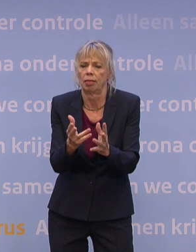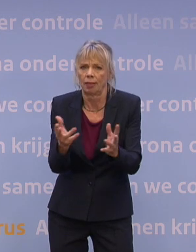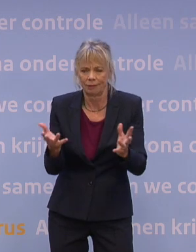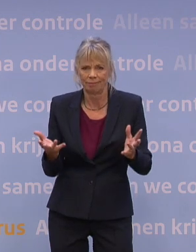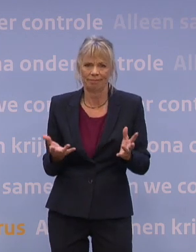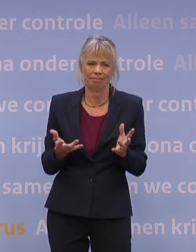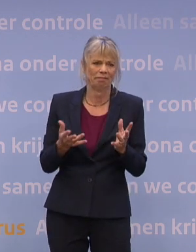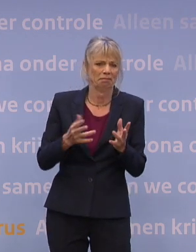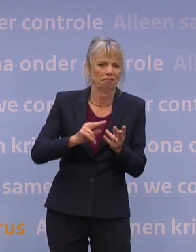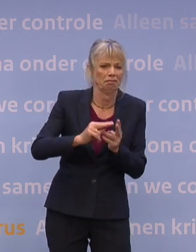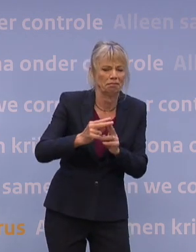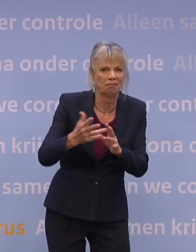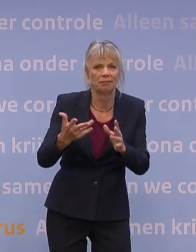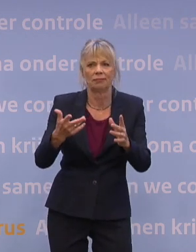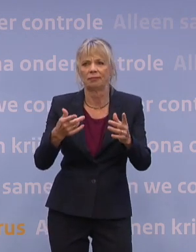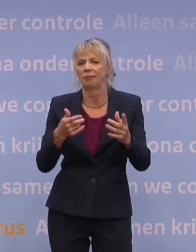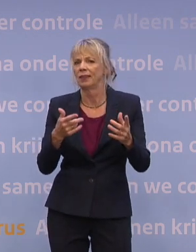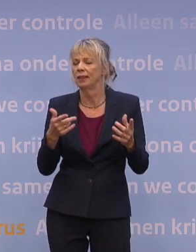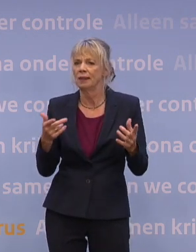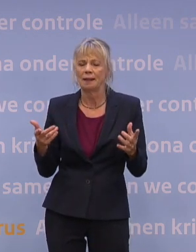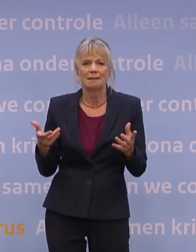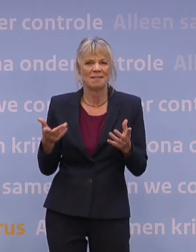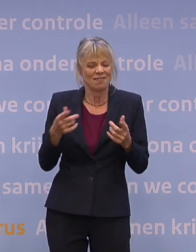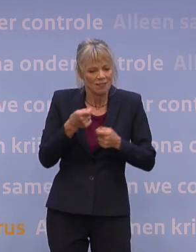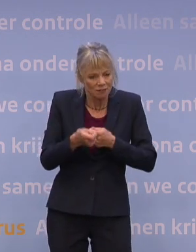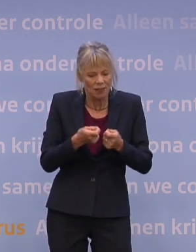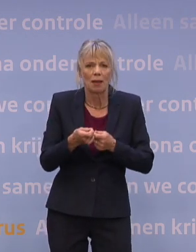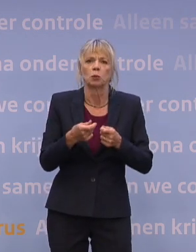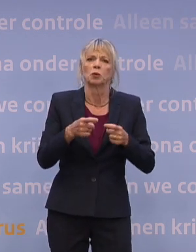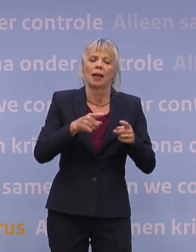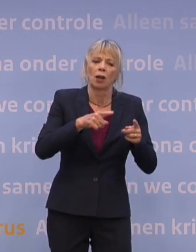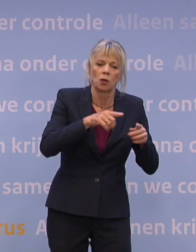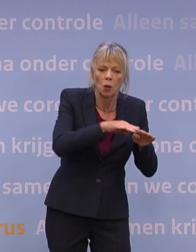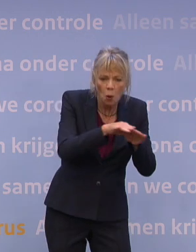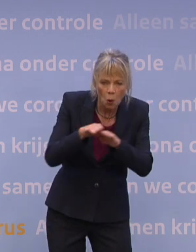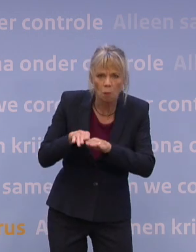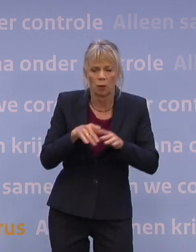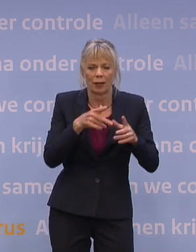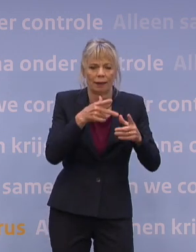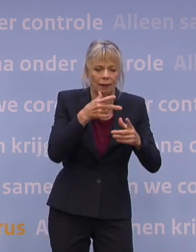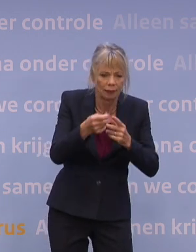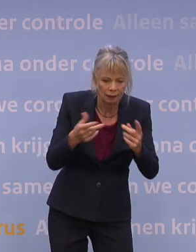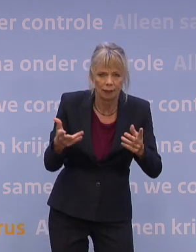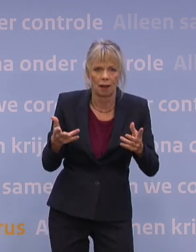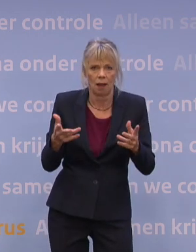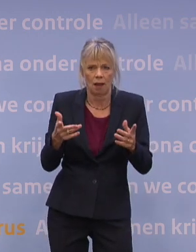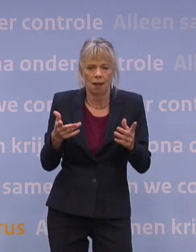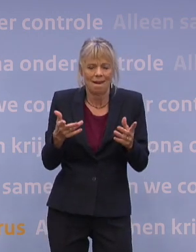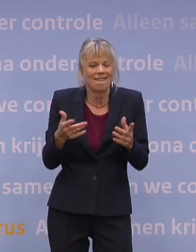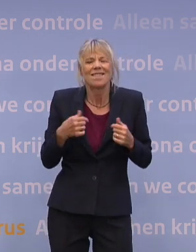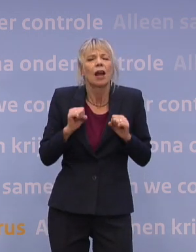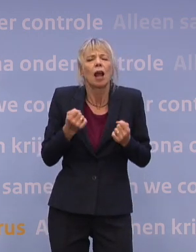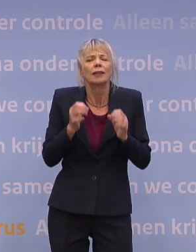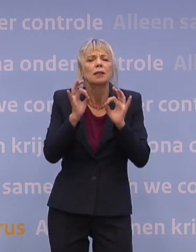transmissieremming, de oplopende vaccinatiegraad, de homogeniteit van de vaccinatiegraad, de mutaties, al die onzekerheden. Wij kunnen allemaal niet precies